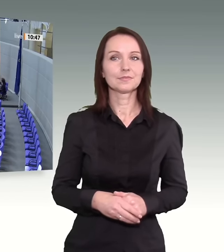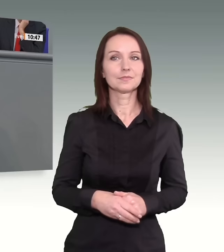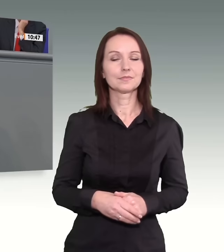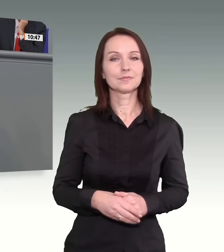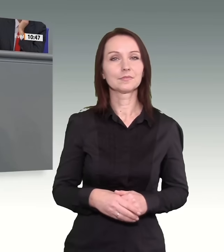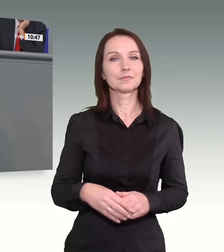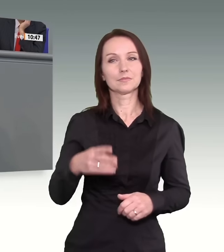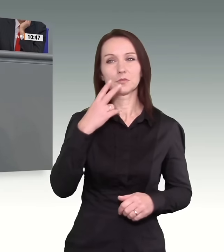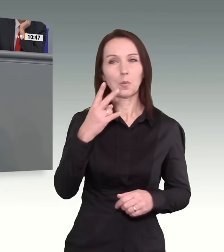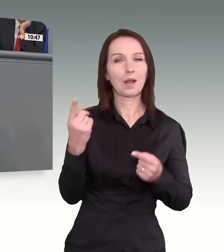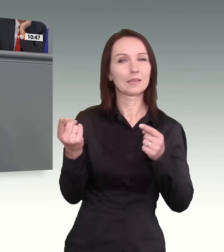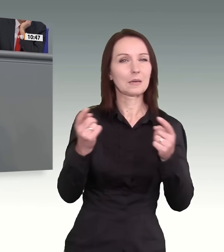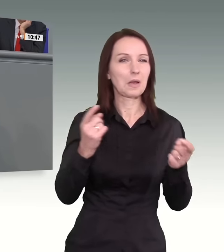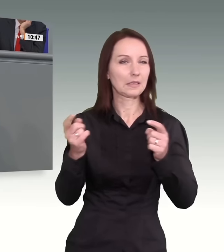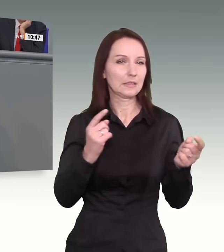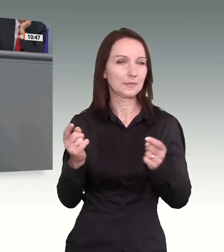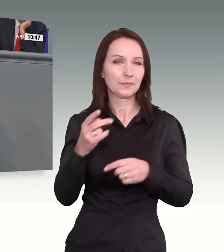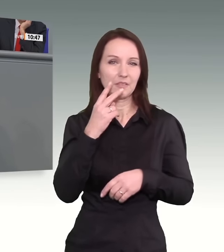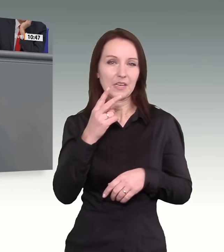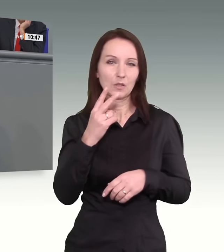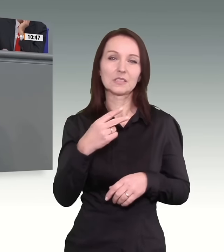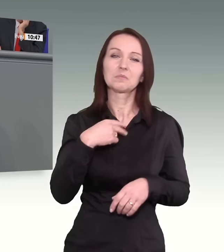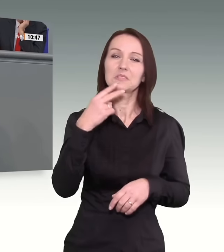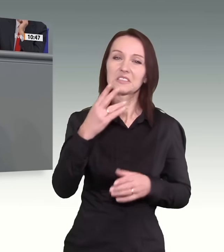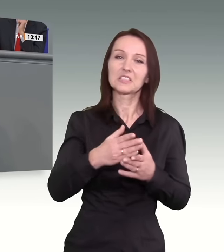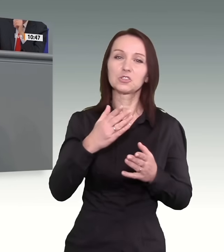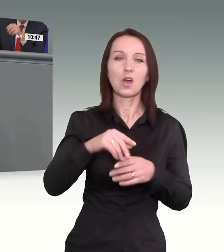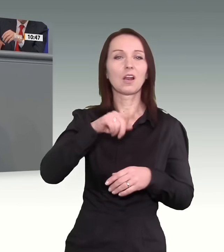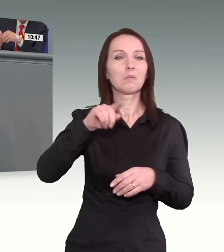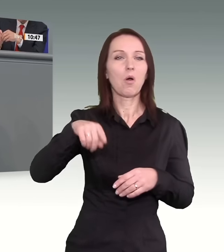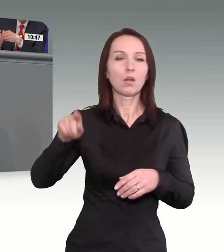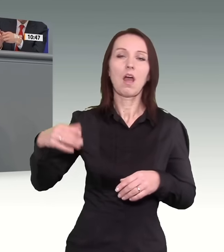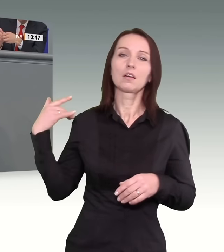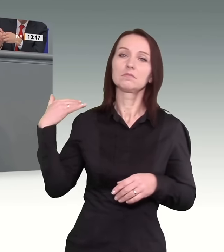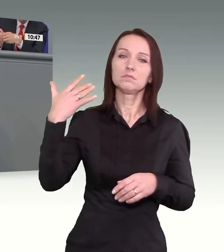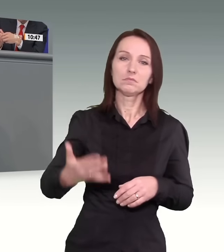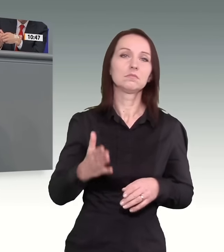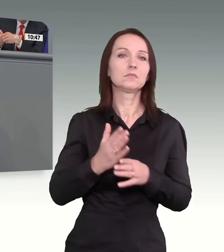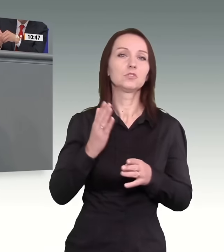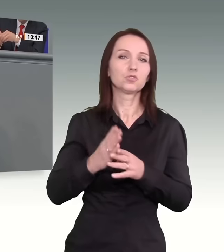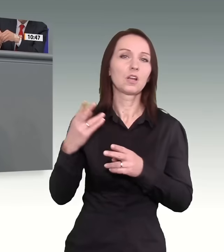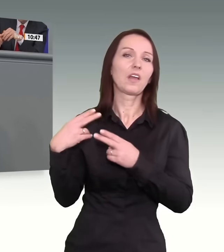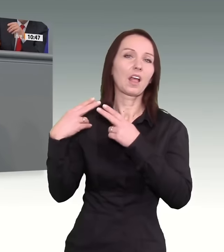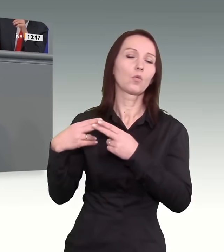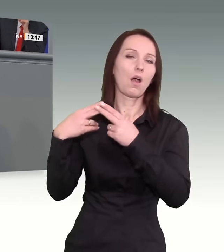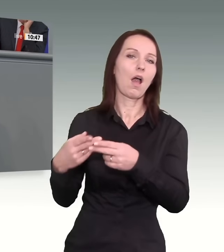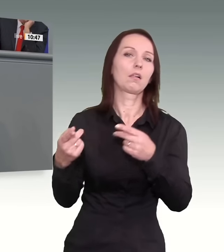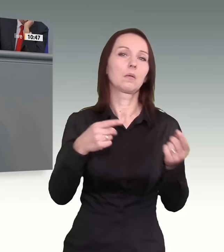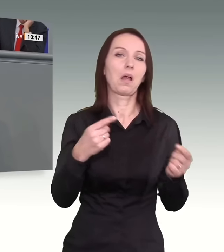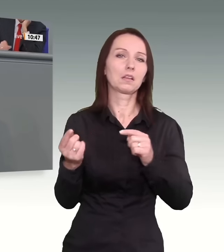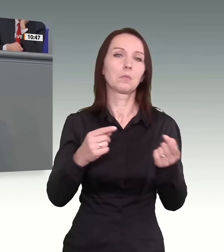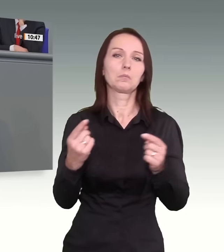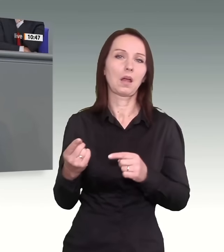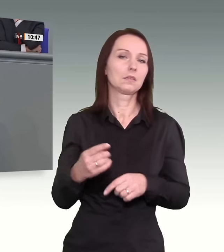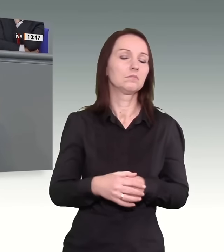spiegelt die ein wenig auch die ritualisierten Debatten der letzten Monate wieder. Es war eigentlich schon fast erwartbar,